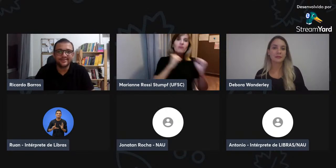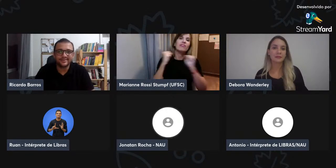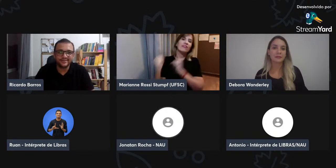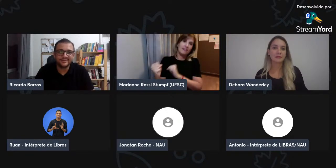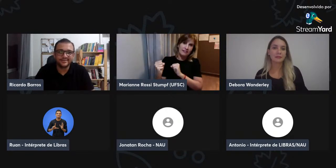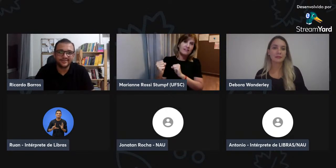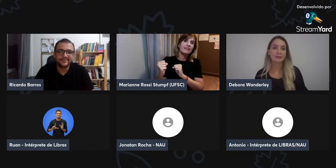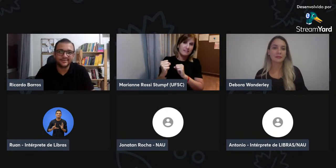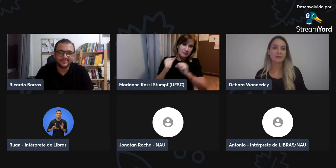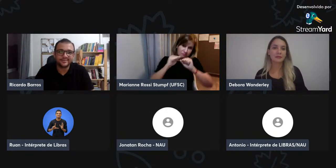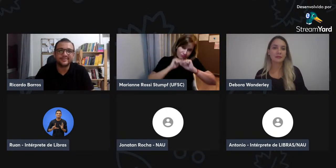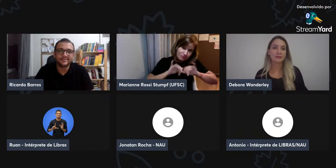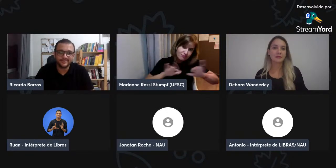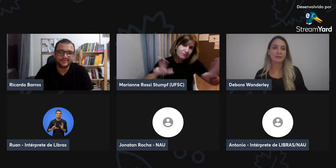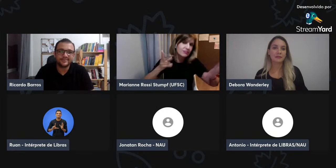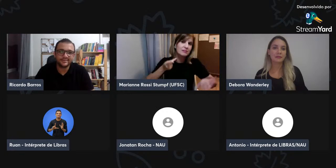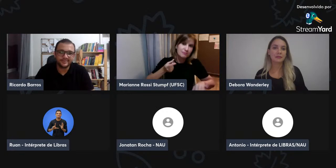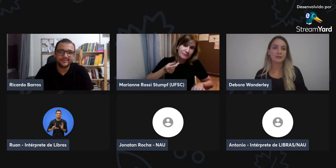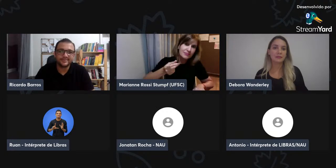Então...